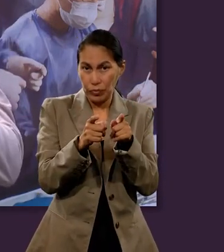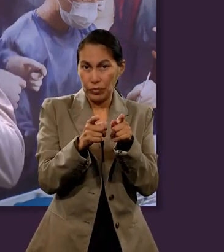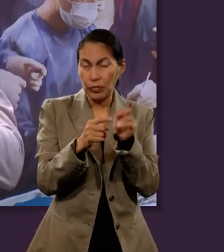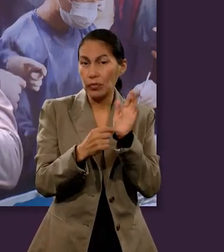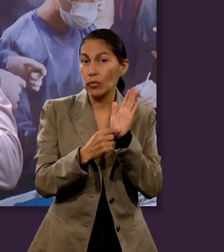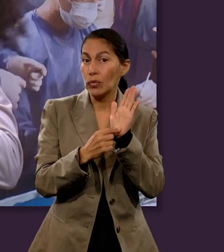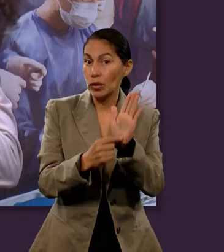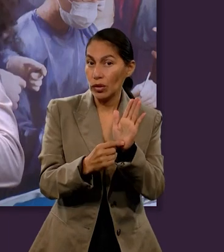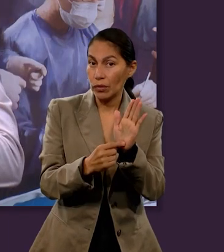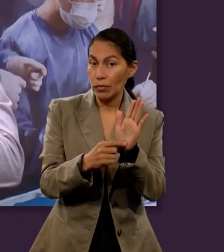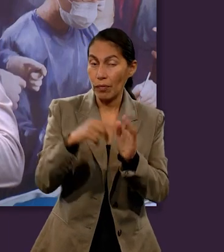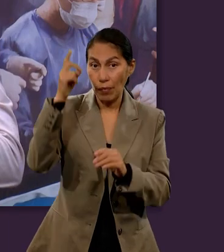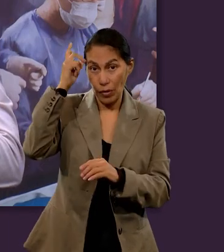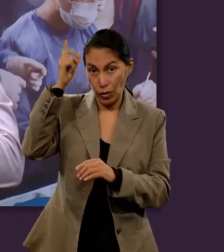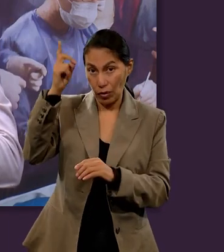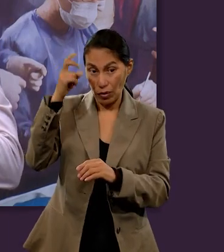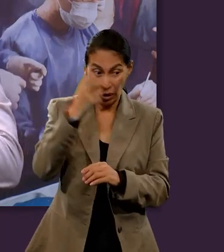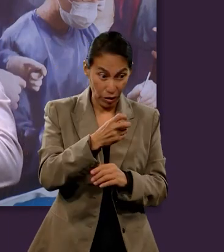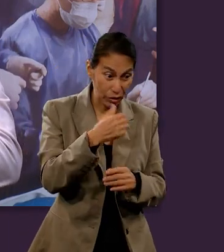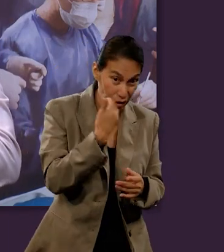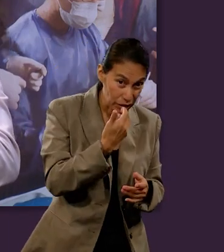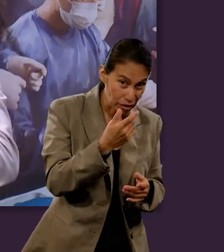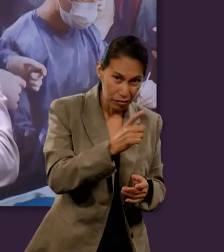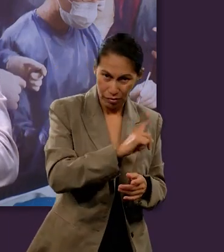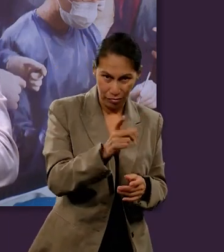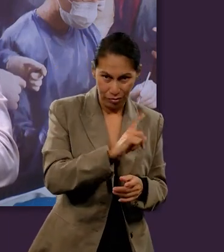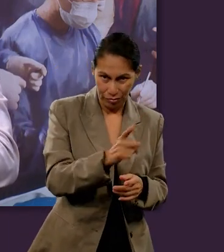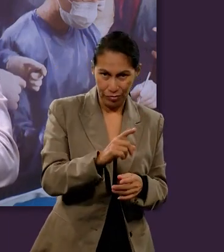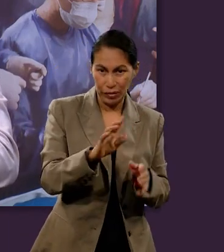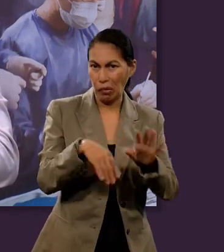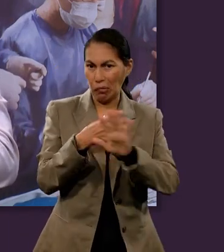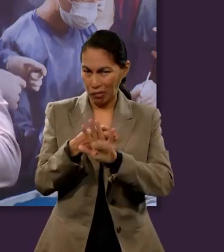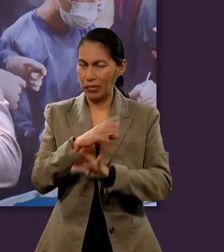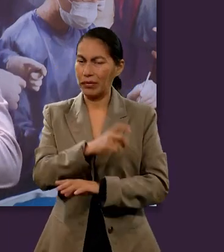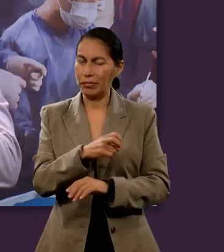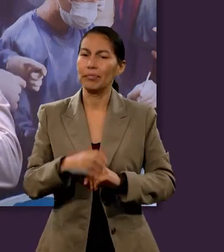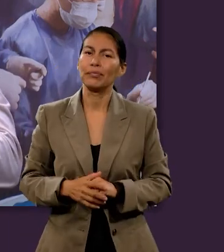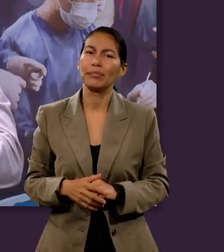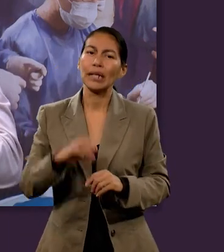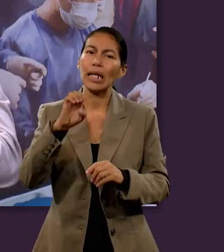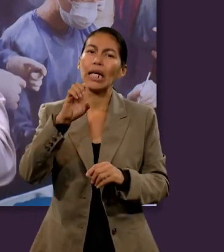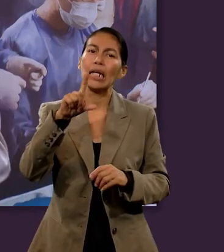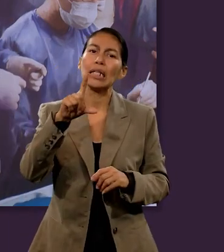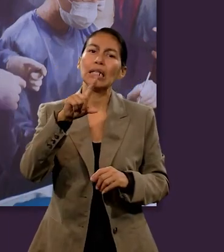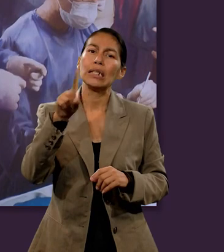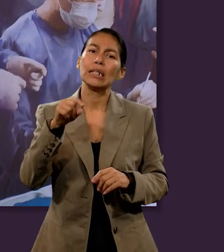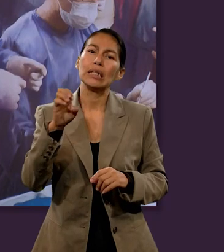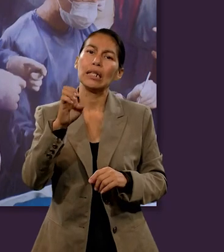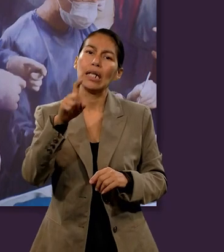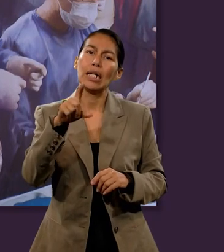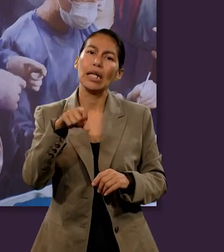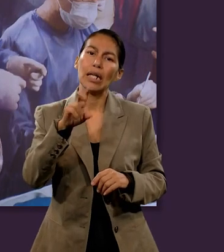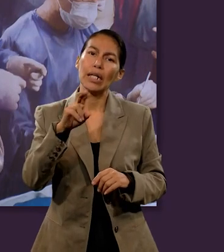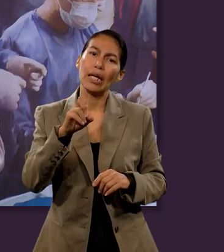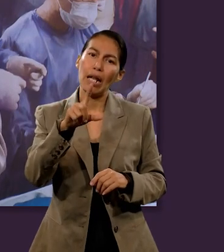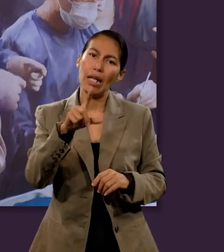como que resumirlo todo en una idea, que expresa claramente que Dios es contrario a esta idea. Y está en Ezequiel 33,